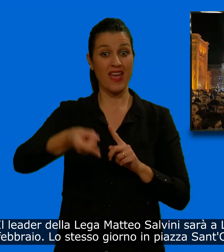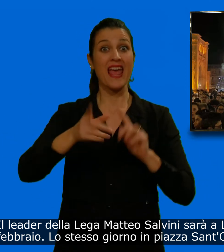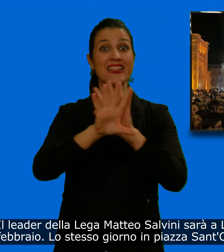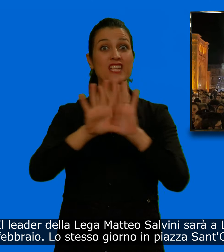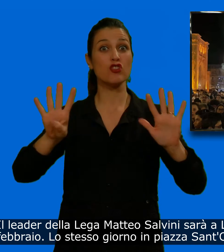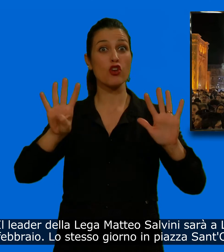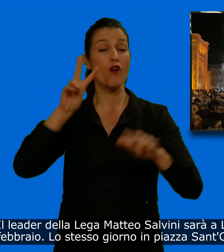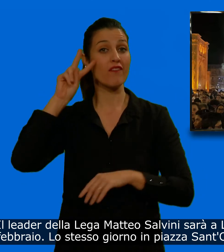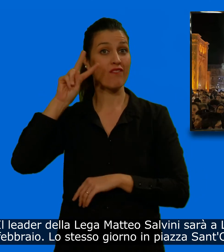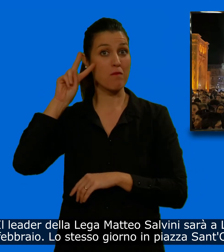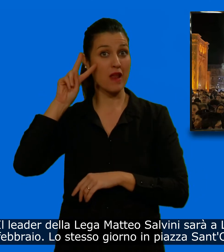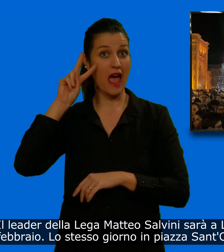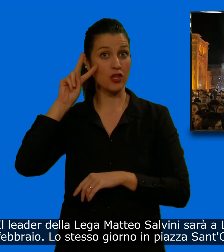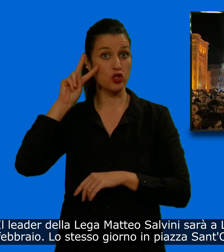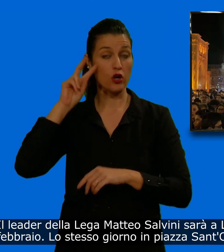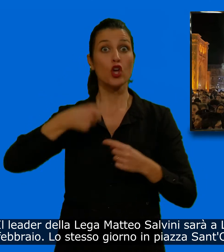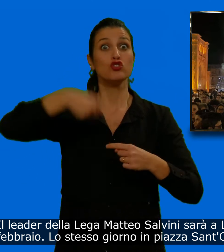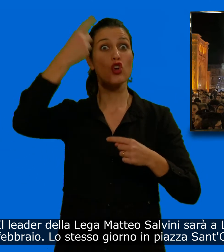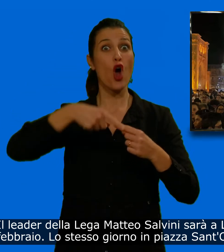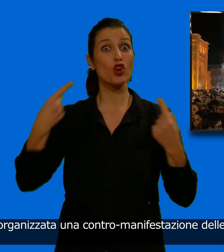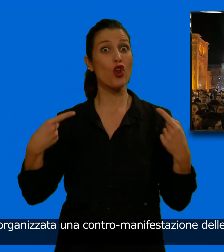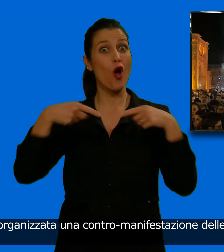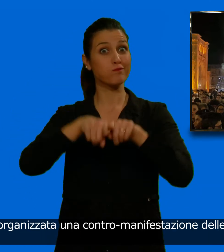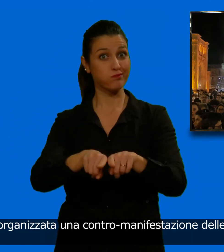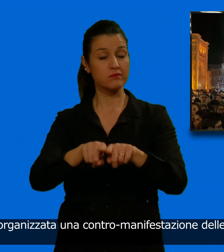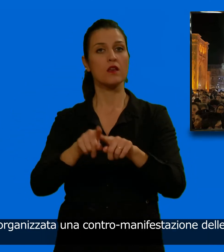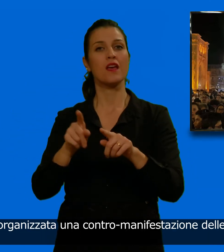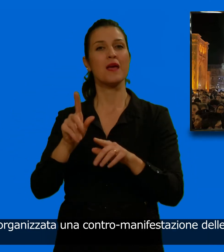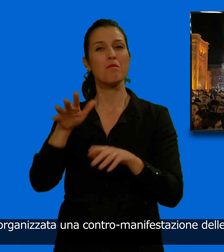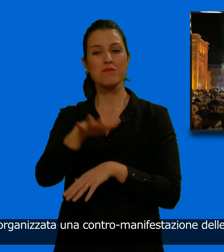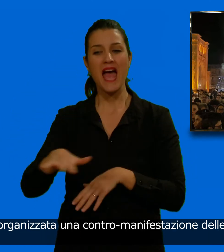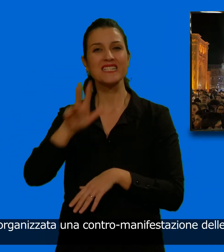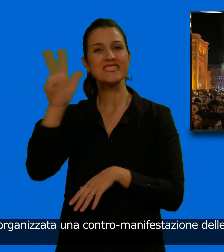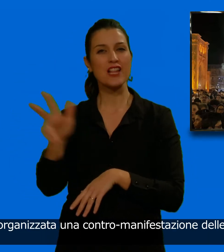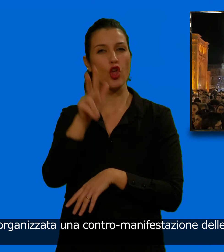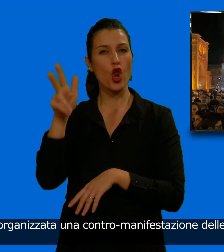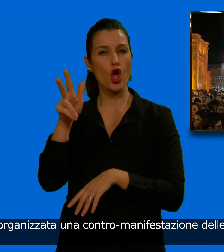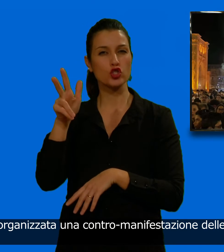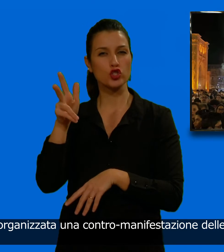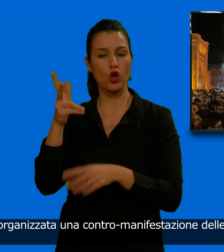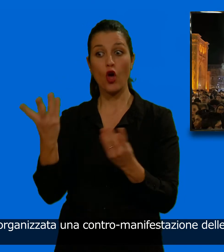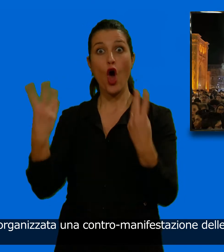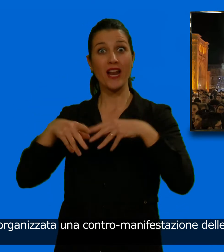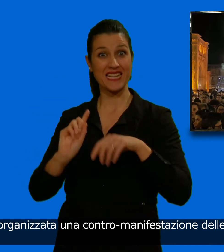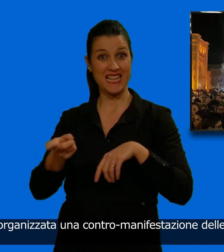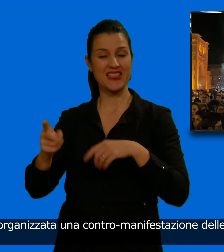Lo stesso giorno in piazza Santoronzo è stata organizzata una contramanifestazione delle sardine pugliesi.